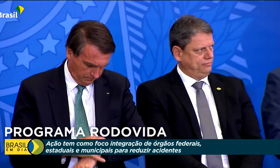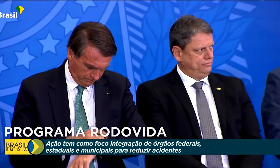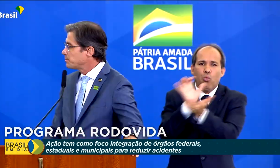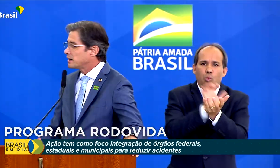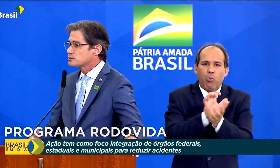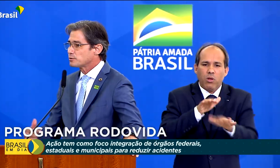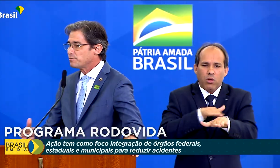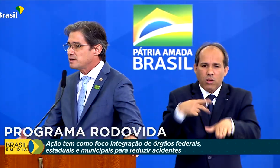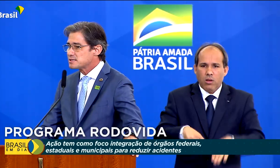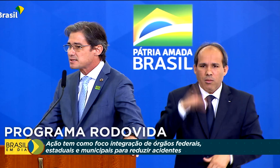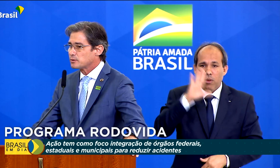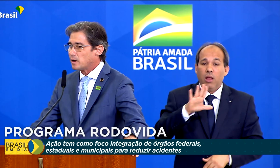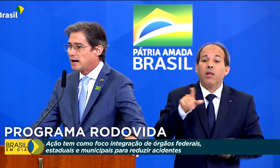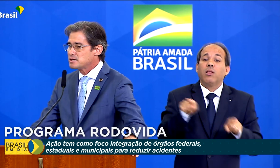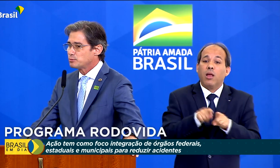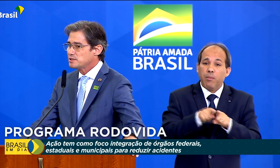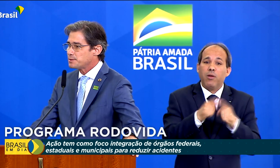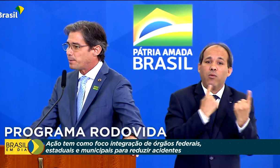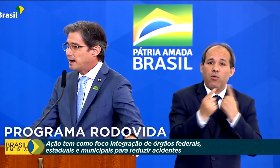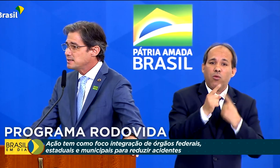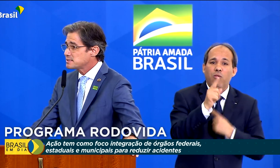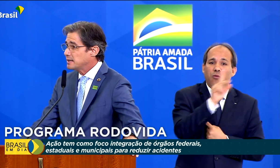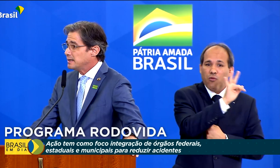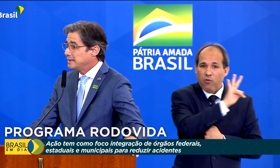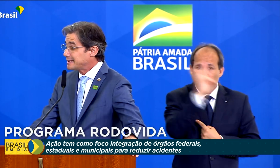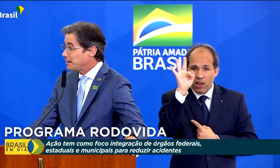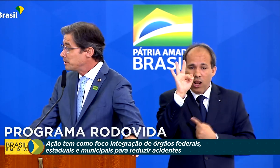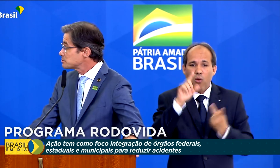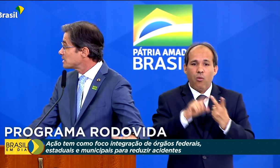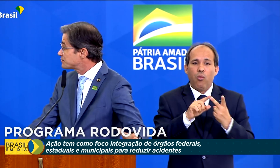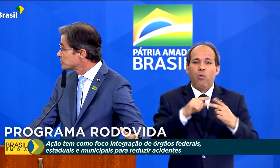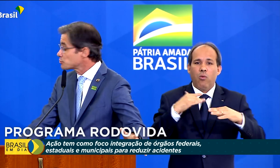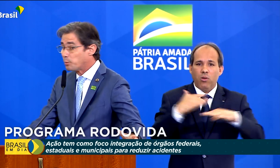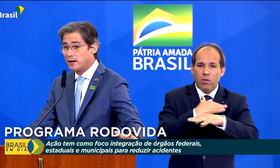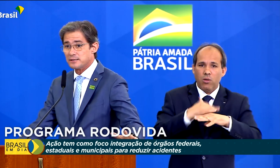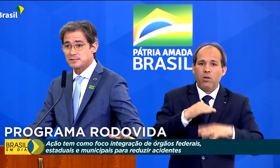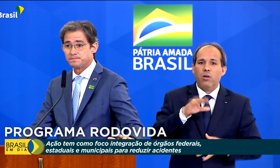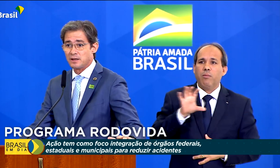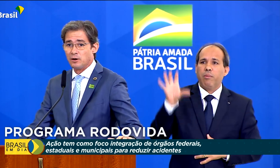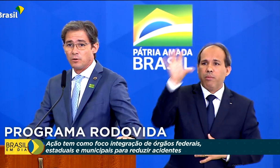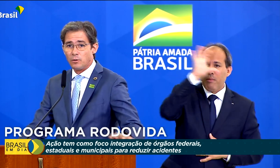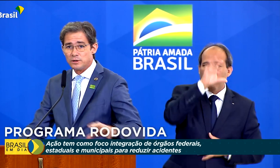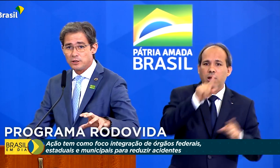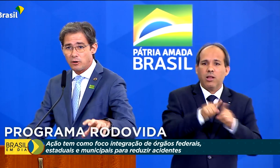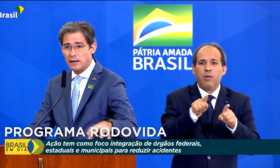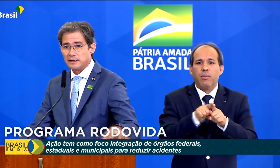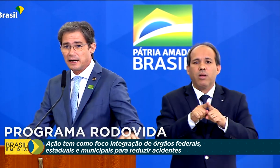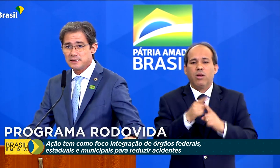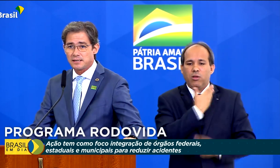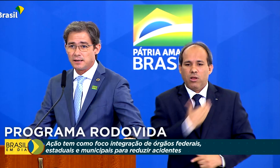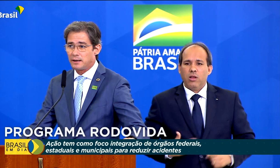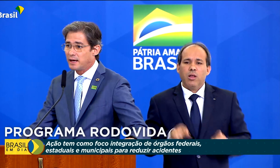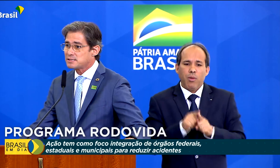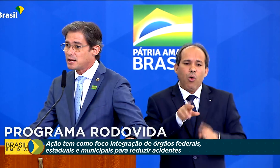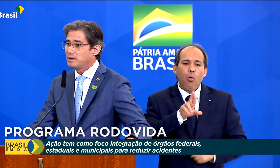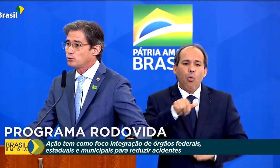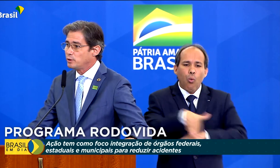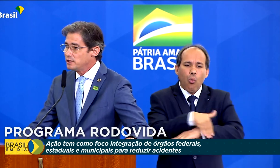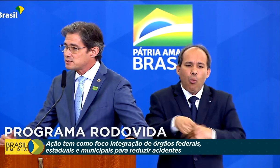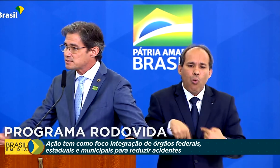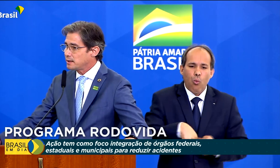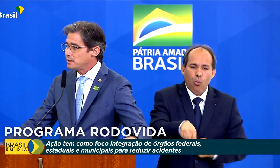federais, mas também nas rodovias estaduais, municipais e até mesmo nas vias urbanas, onde localidades que